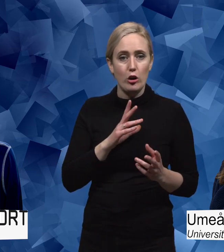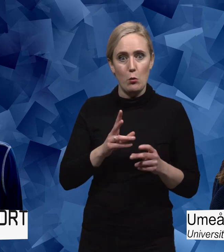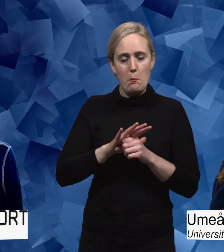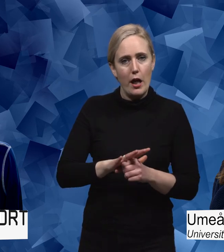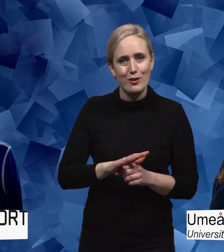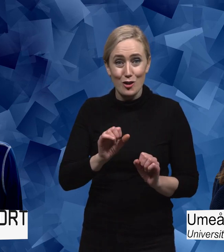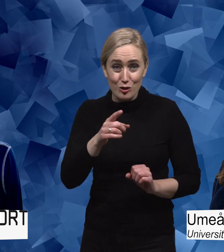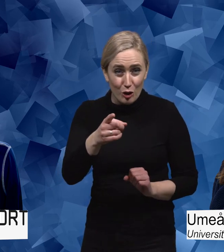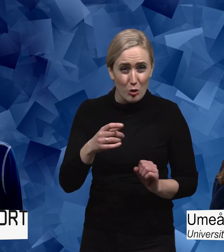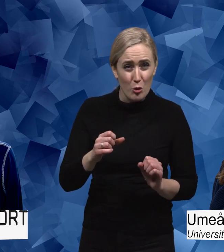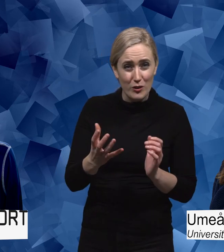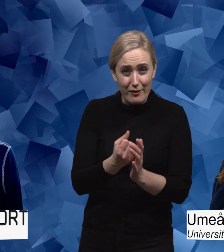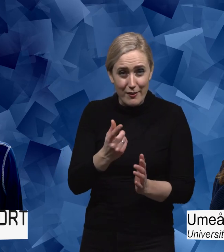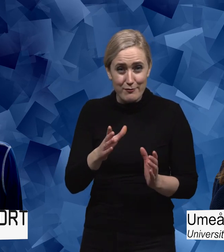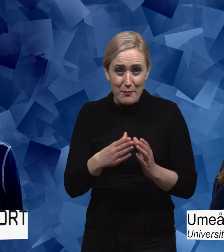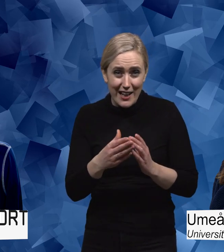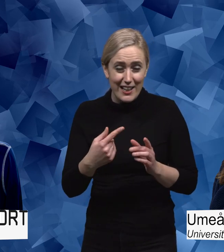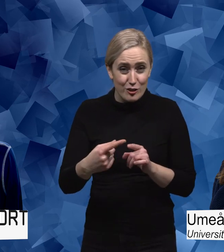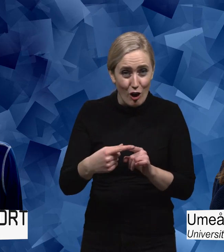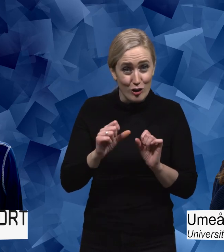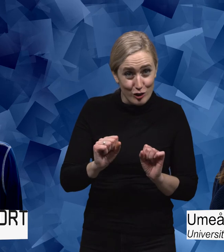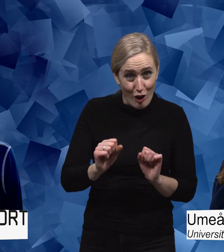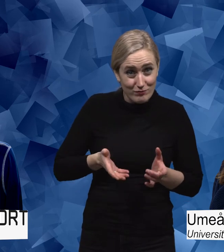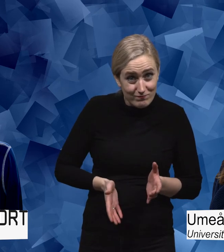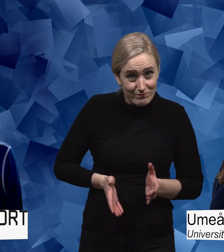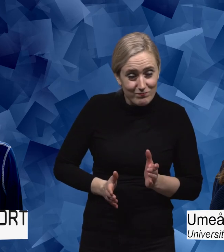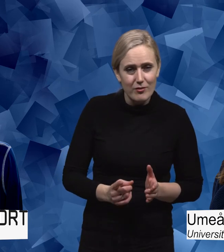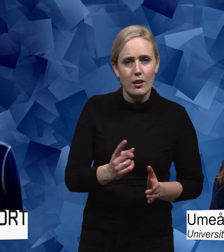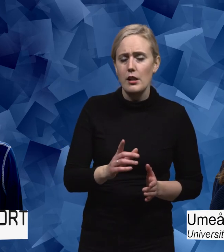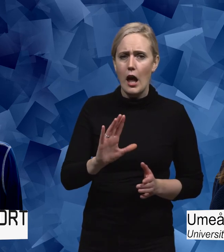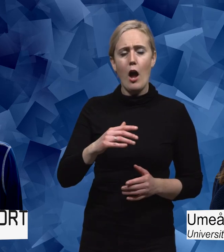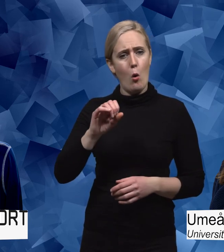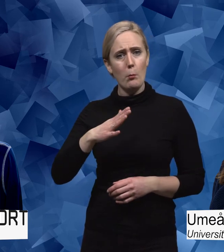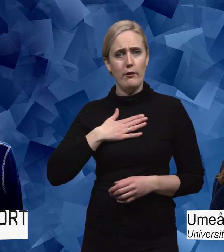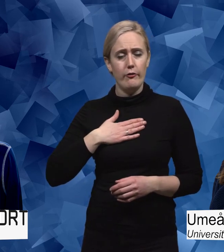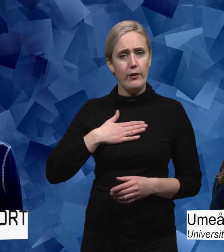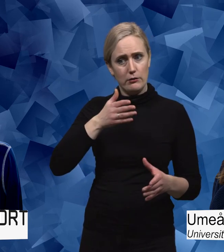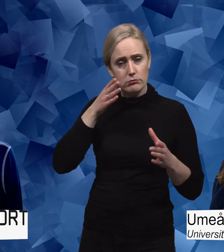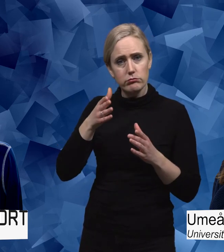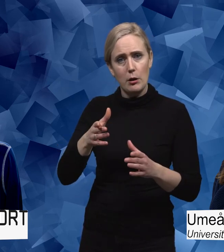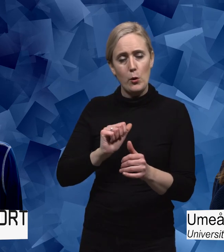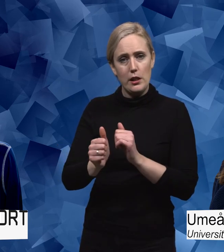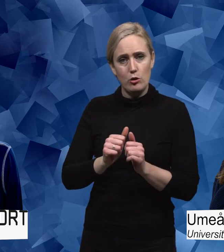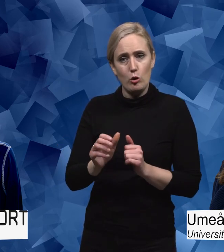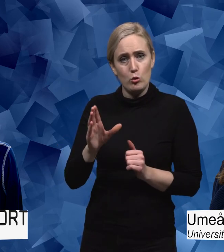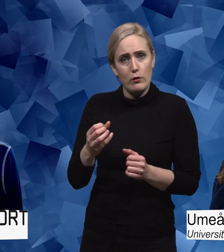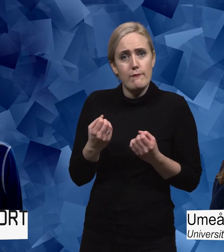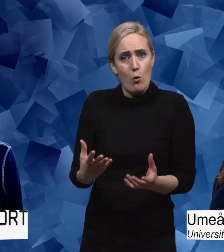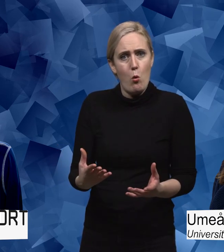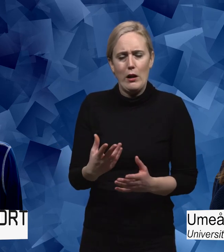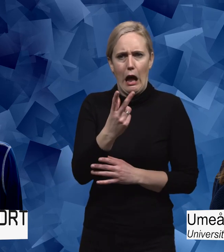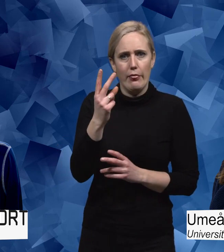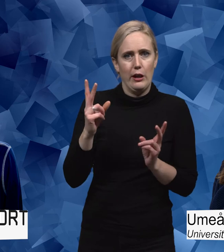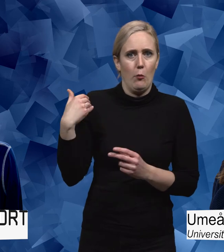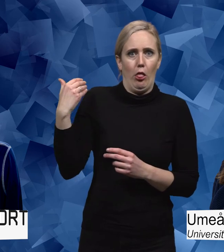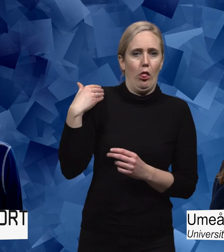press på sig. Att här är att, ja men ska inte du skaffa familj snart? Utan om man vill då dedikera sig till sitt idrott så kan man få göra det ganska